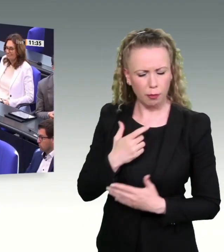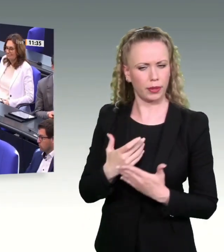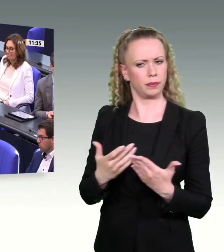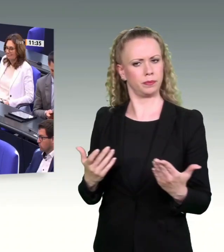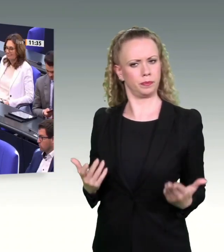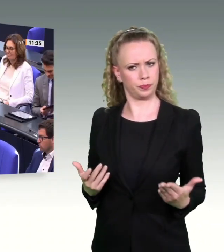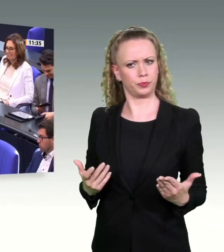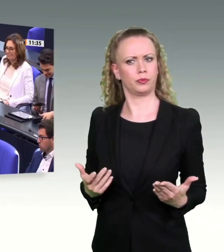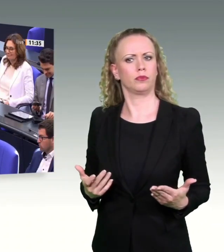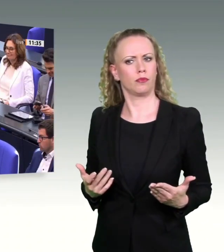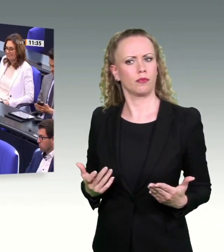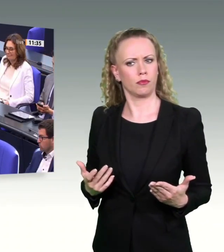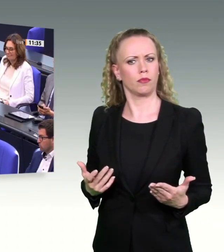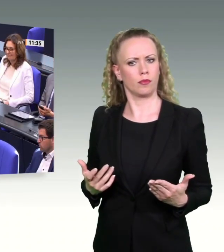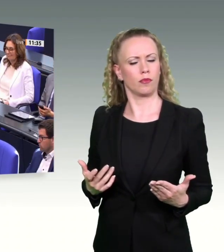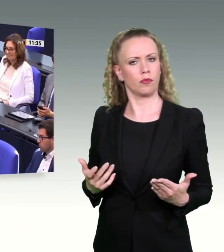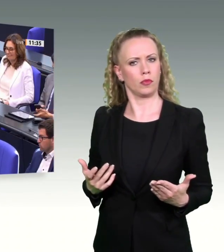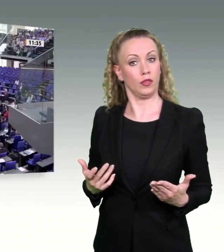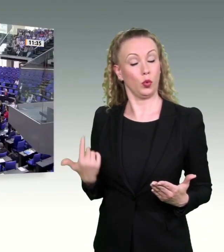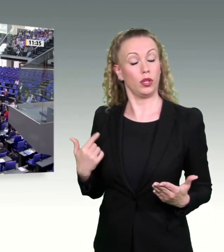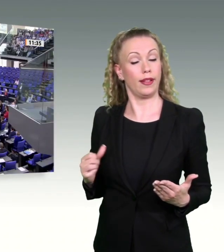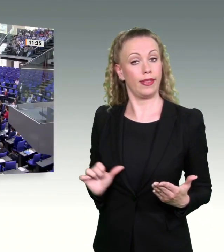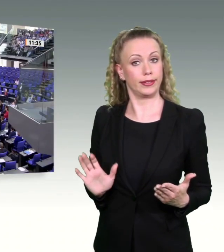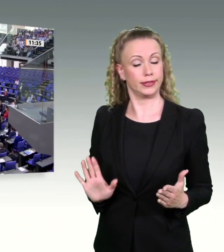Also, bitte, da möchte ich Ihnen eigentlich ganz einfach sagen.